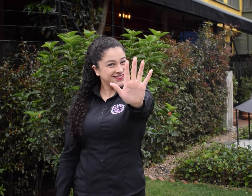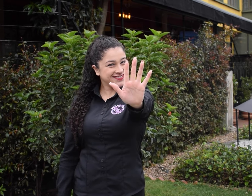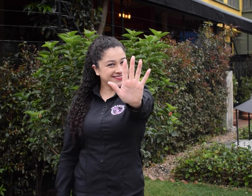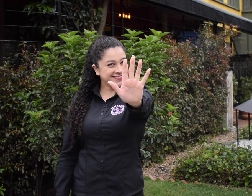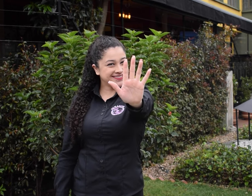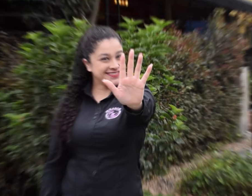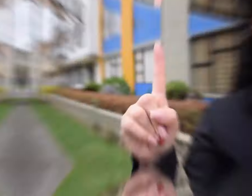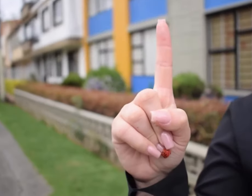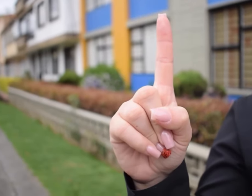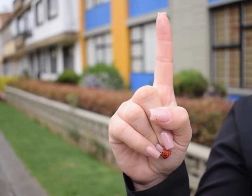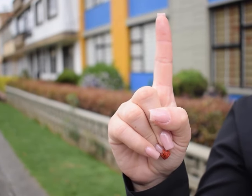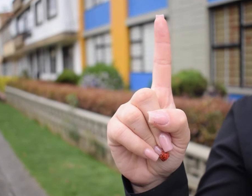elecciones.